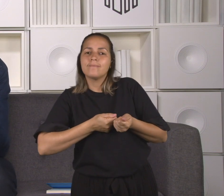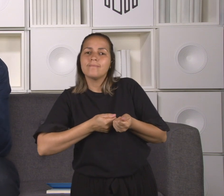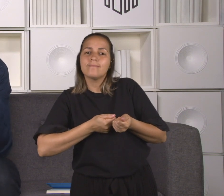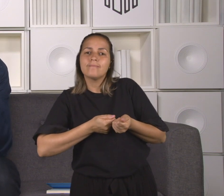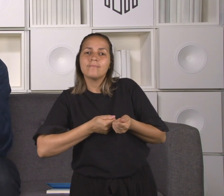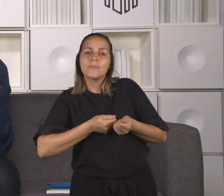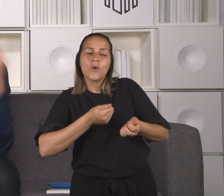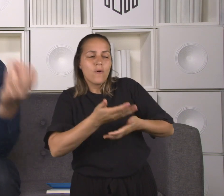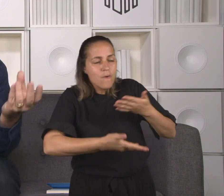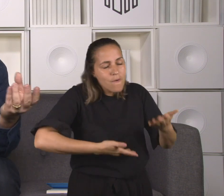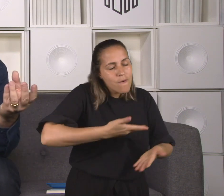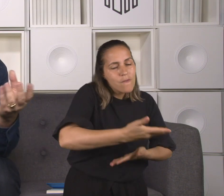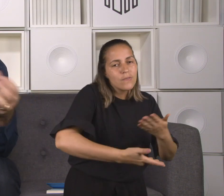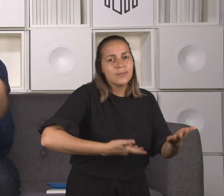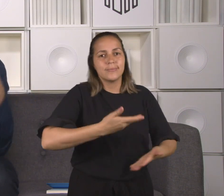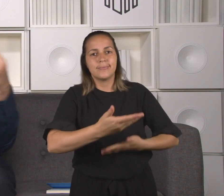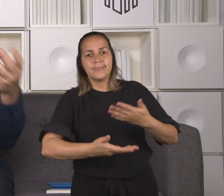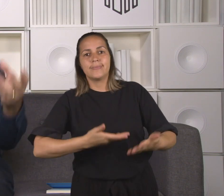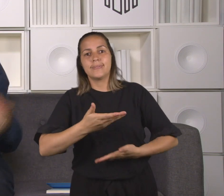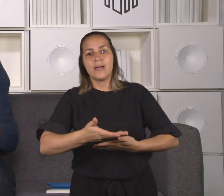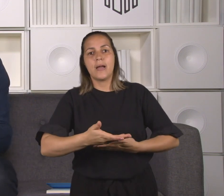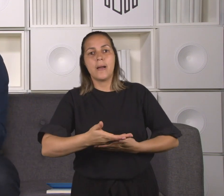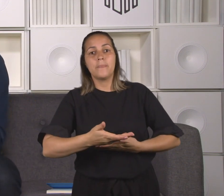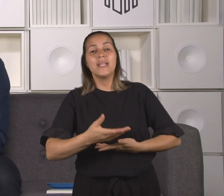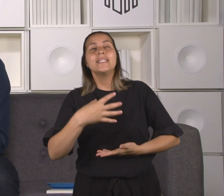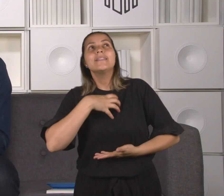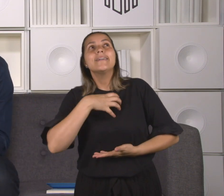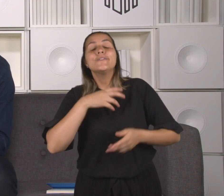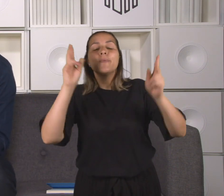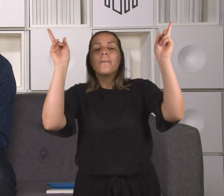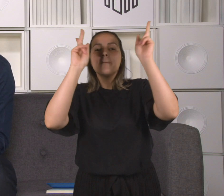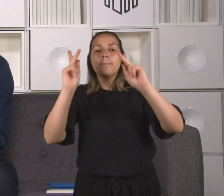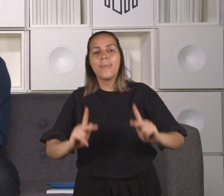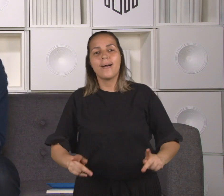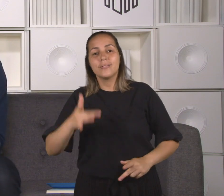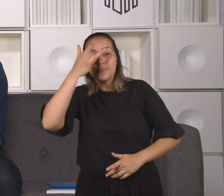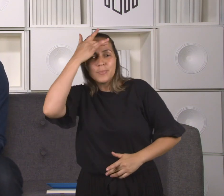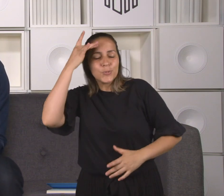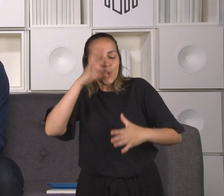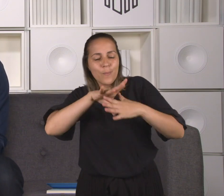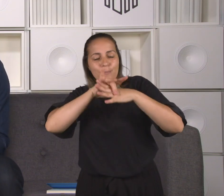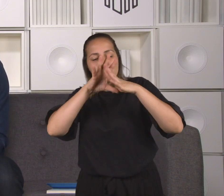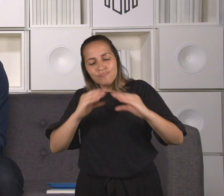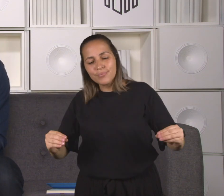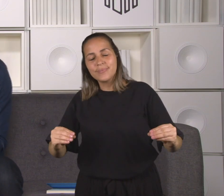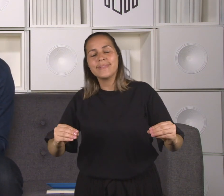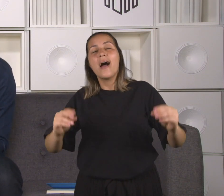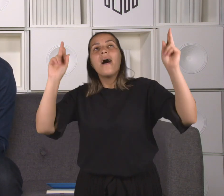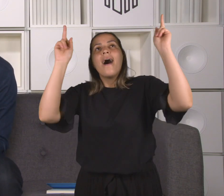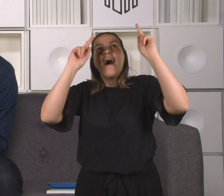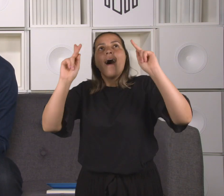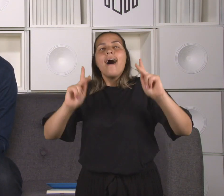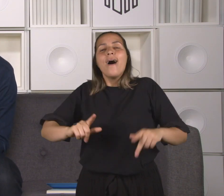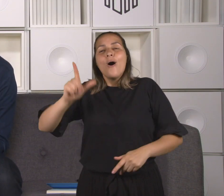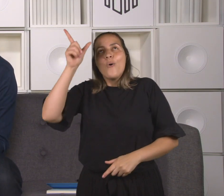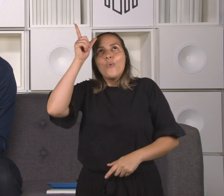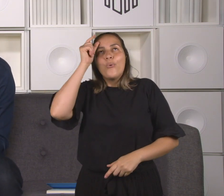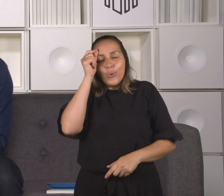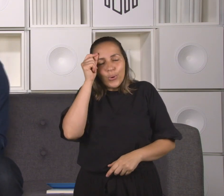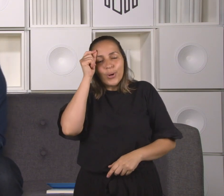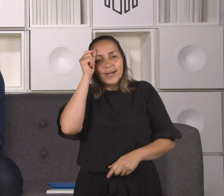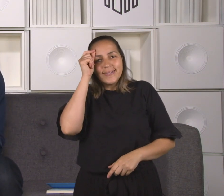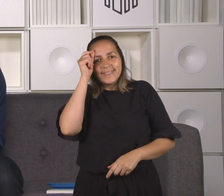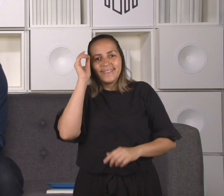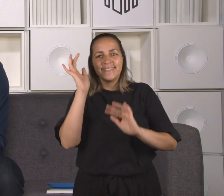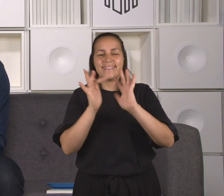Então, aqueles eram os sinais messiânicos, os milagres messiânicos. Se Jesus viesse hoje e começasse a andar pelo centro da